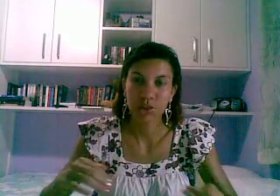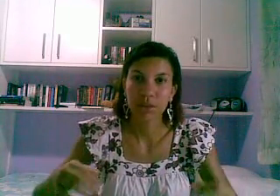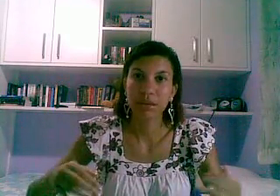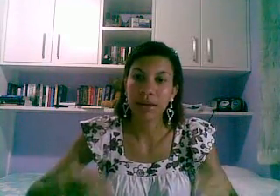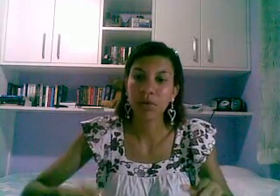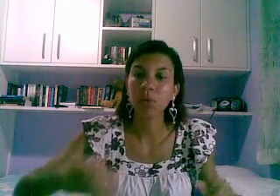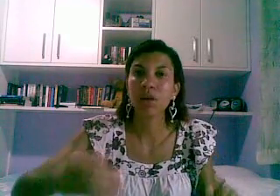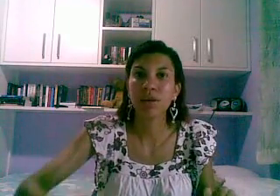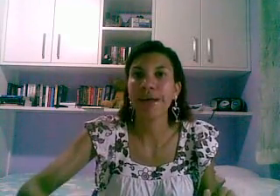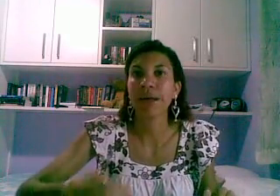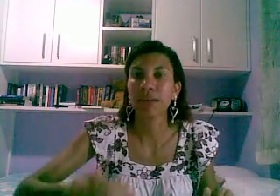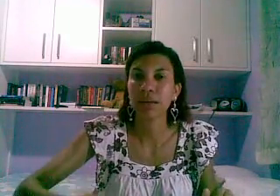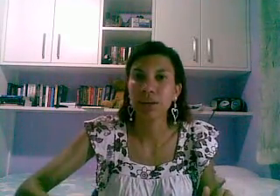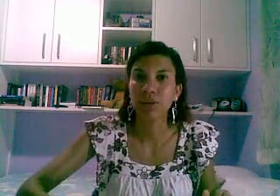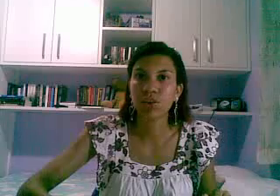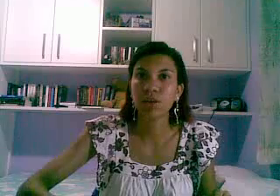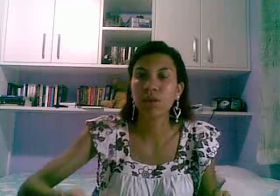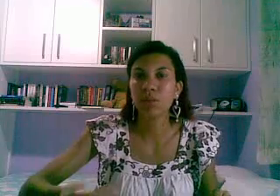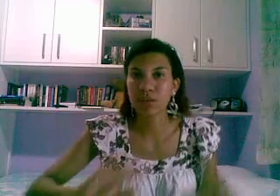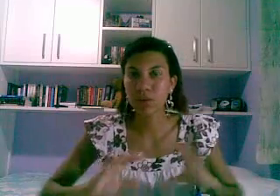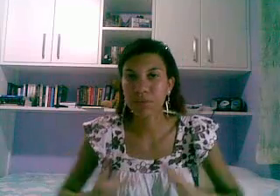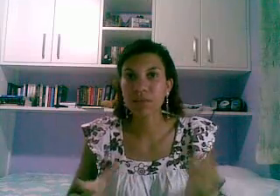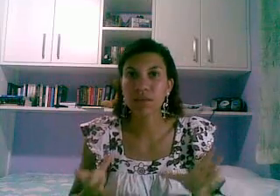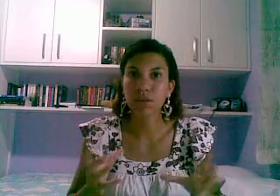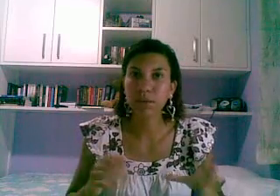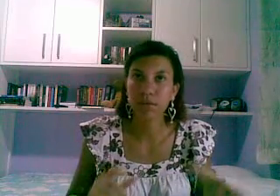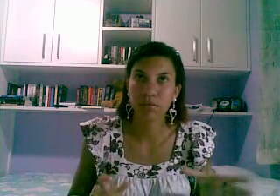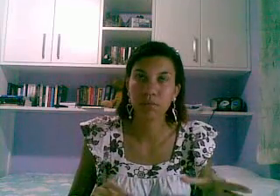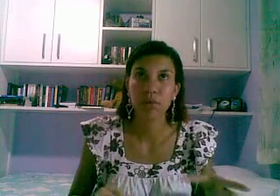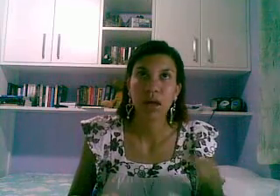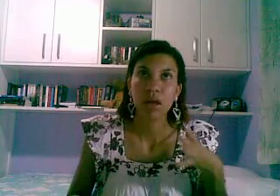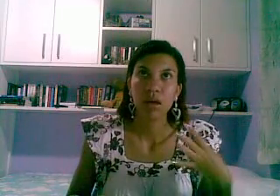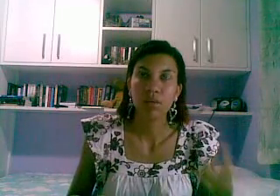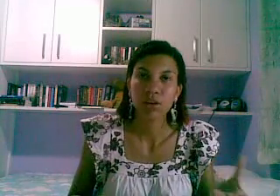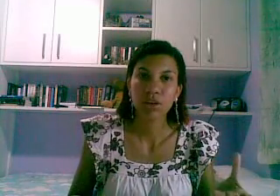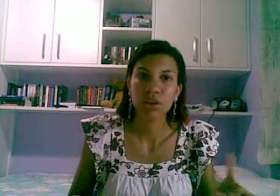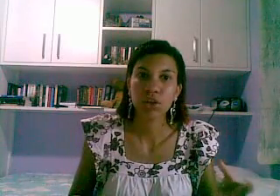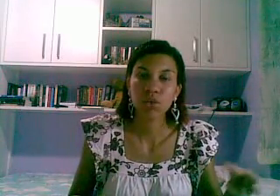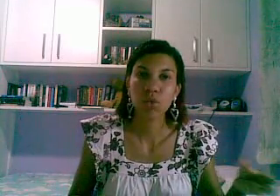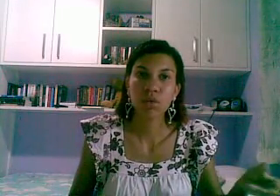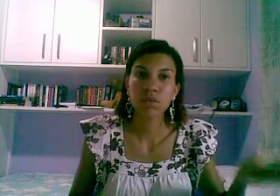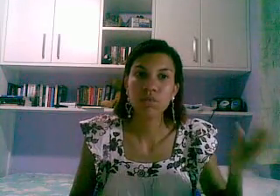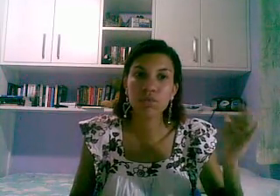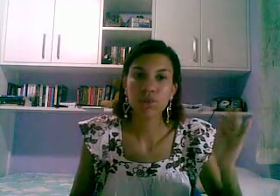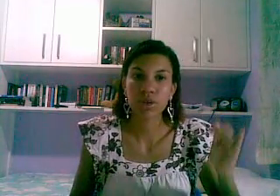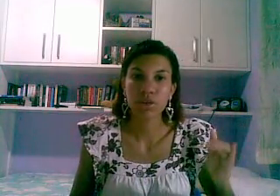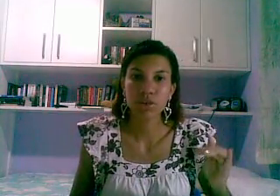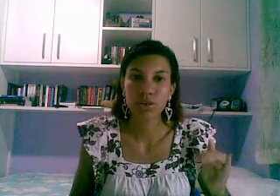tem o que é cada kit e uma sinopse do livro eu acho que de todos os kits